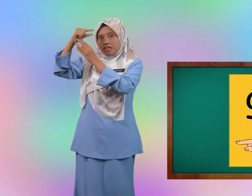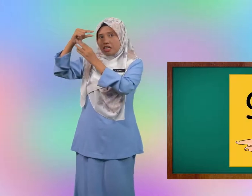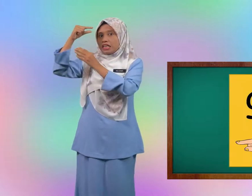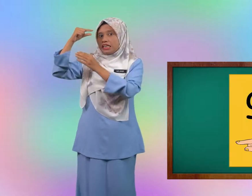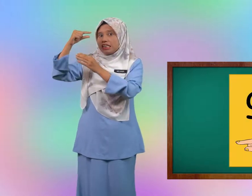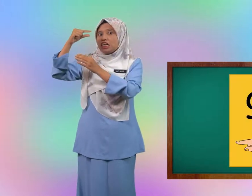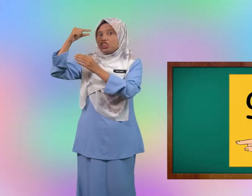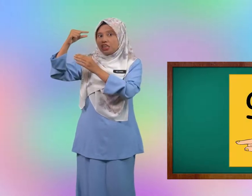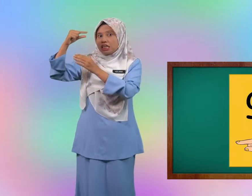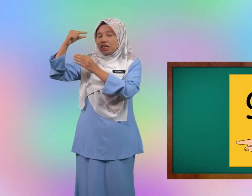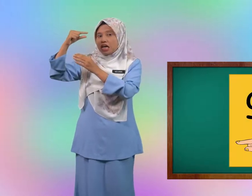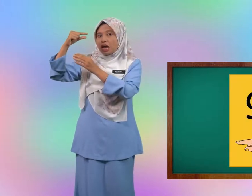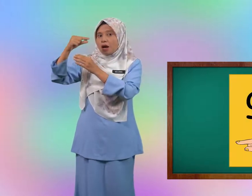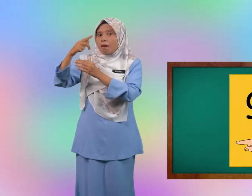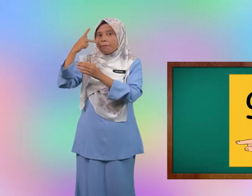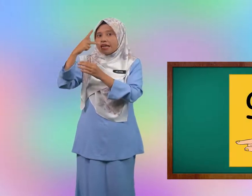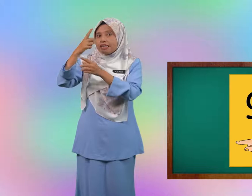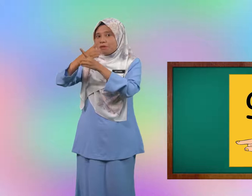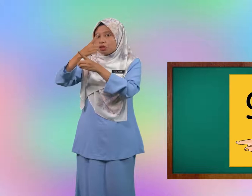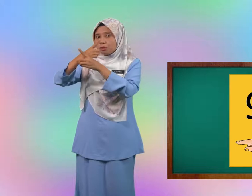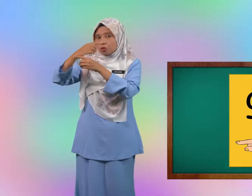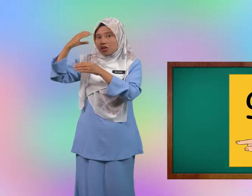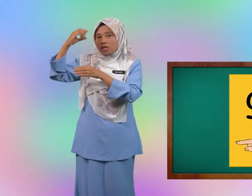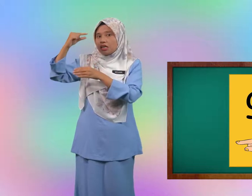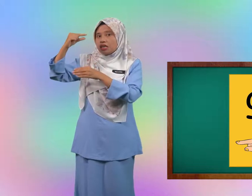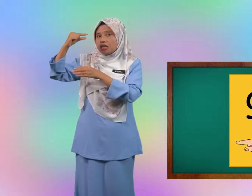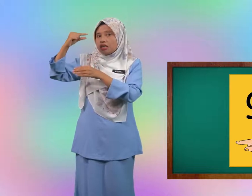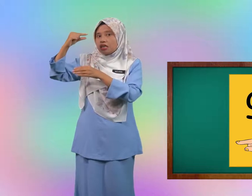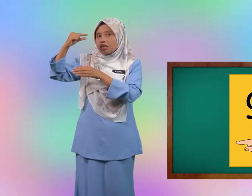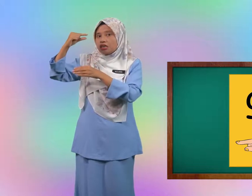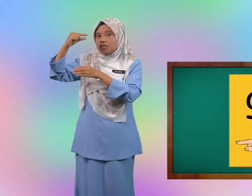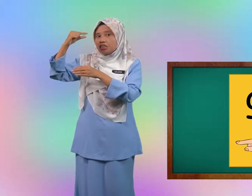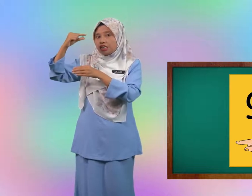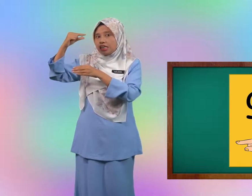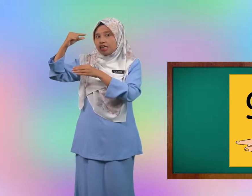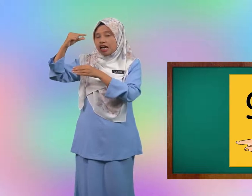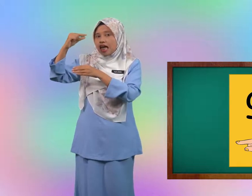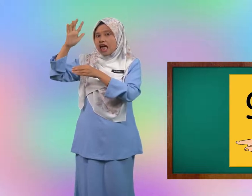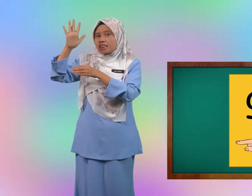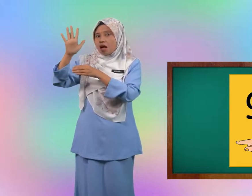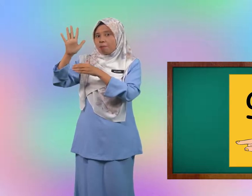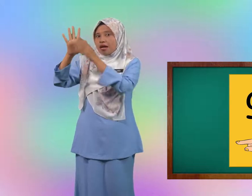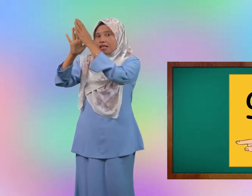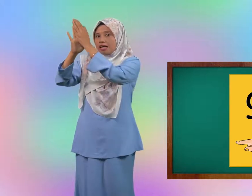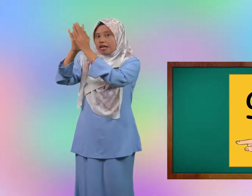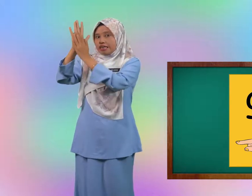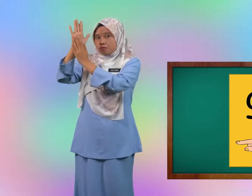Ini G. Perhatikan betul-betul. G. Tapak tangan